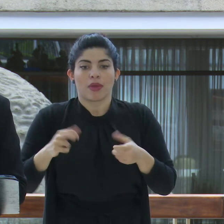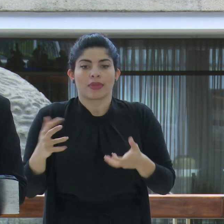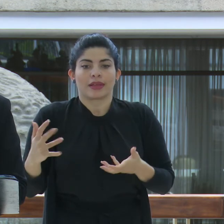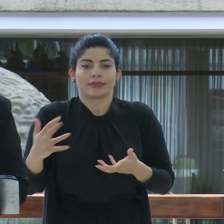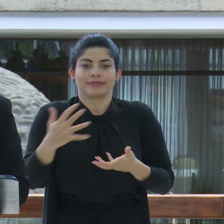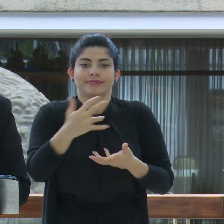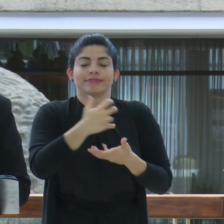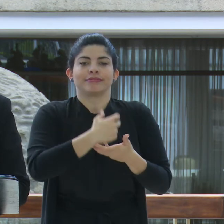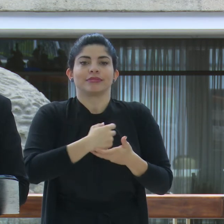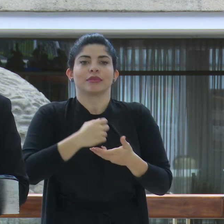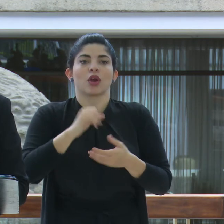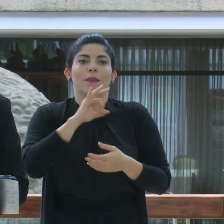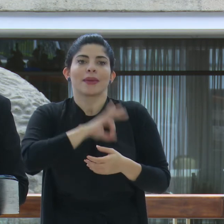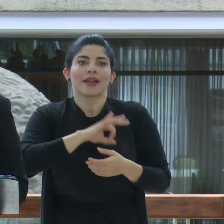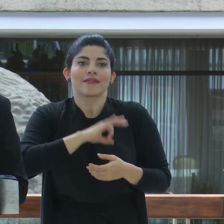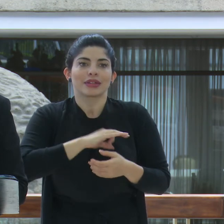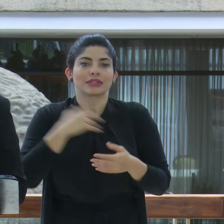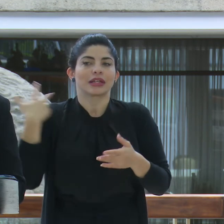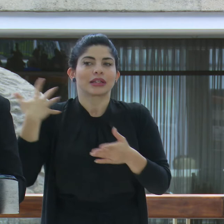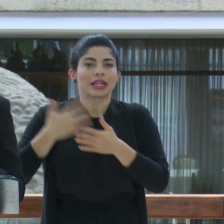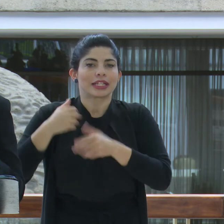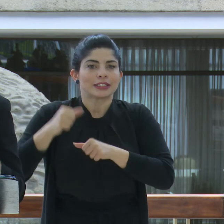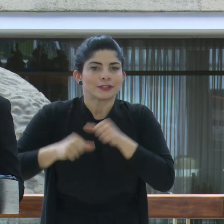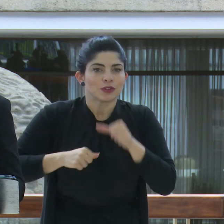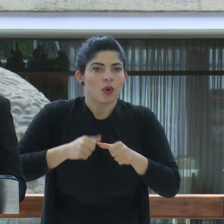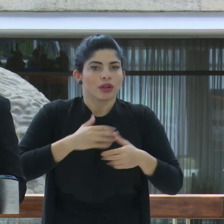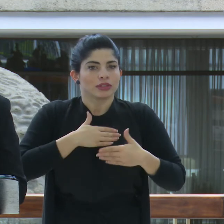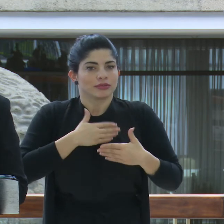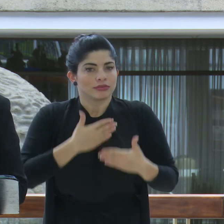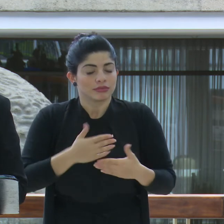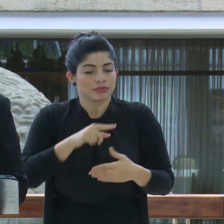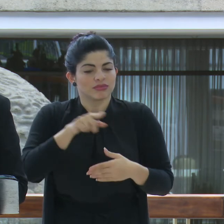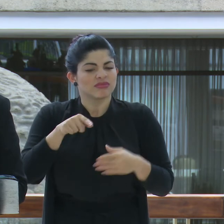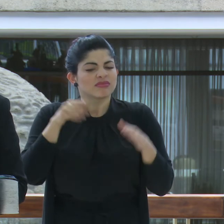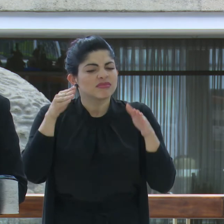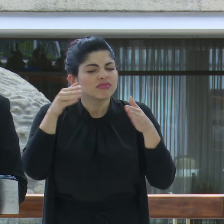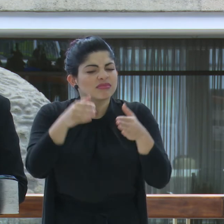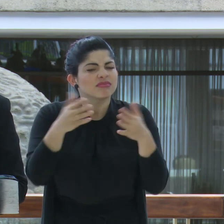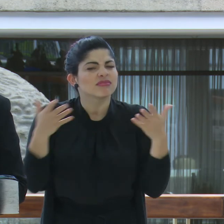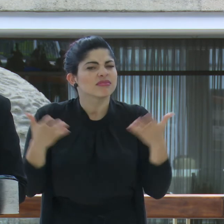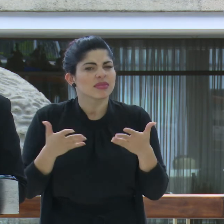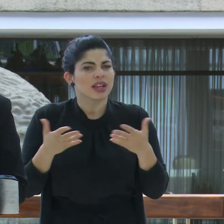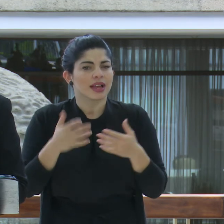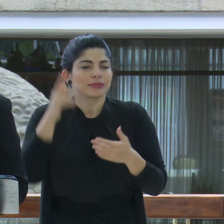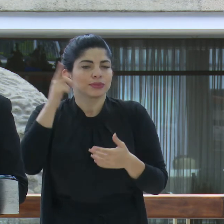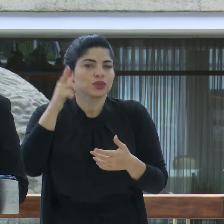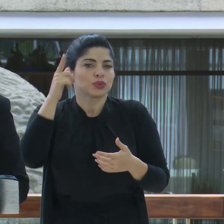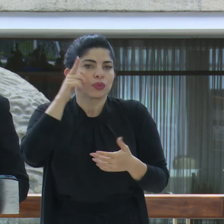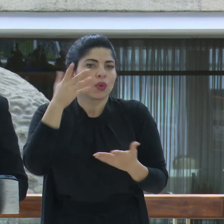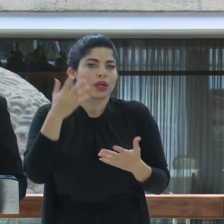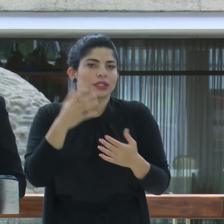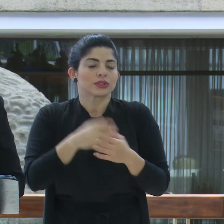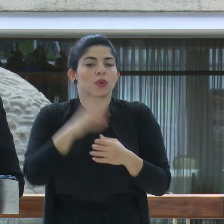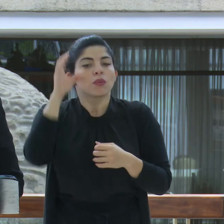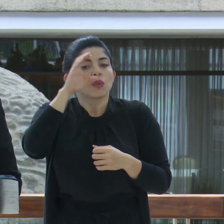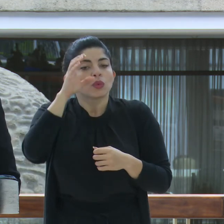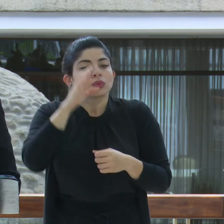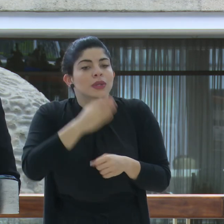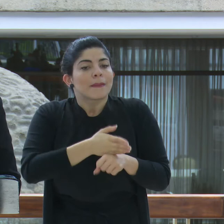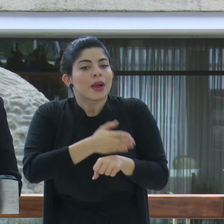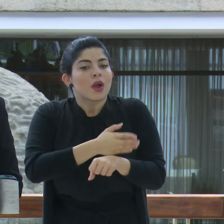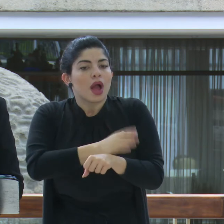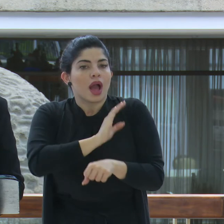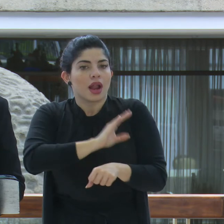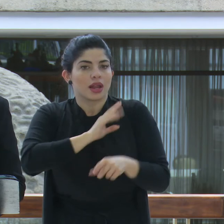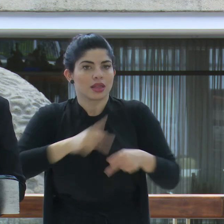frutos de tanta dedicación y tanto esfuerzo, que va encaminado a, por supuesto, mejorar la calidad